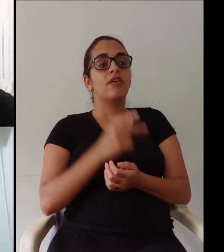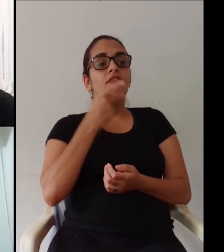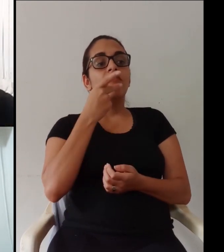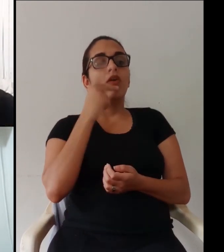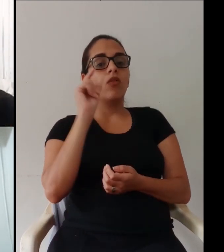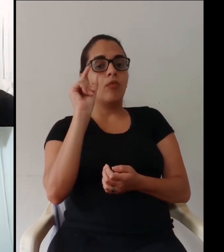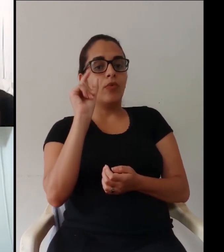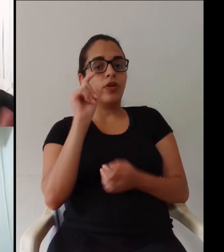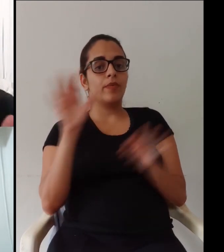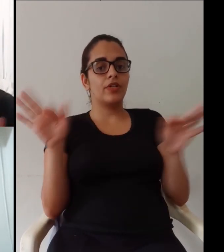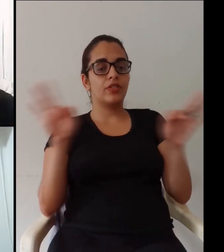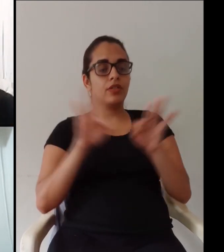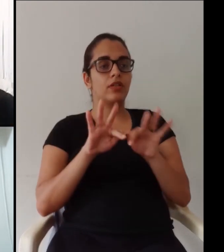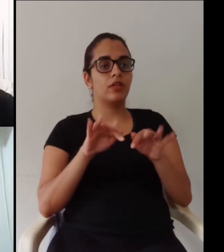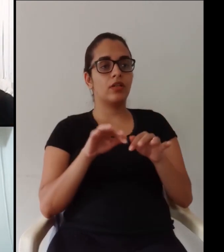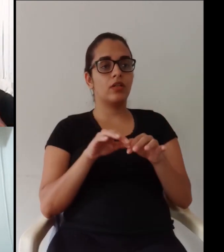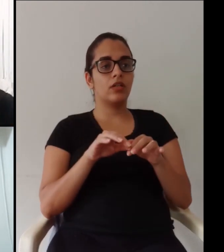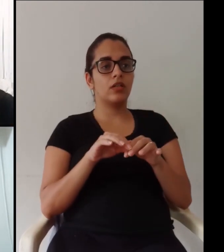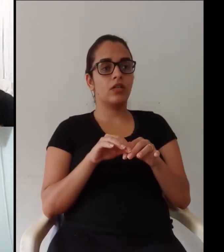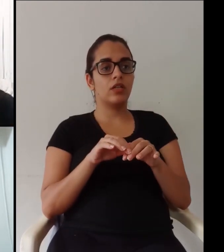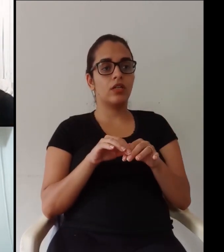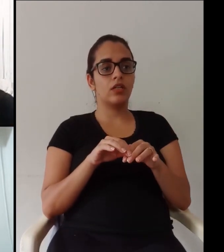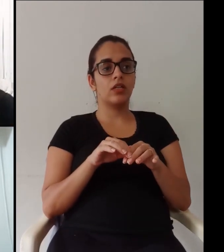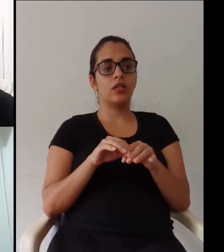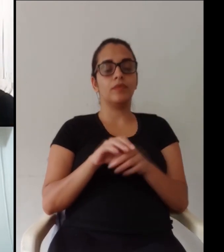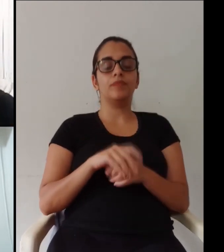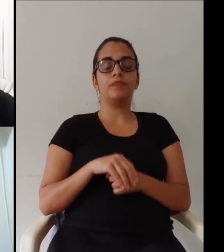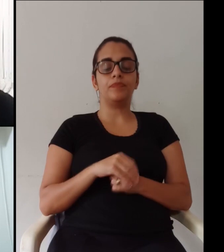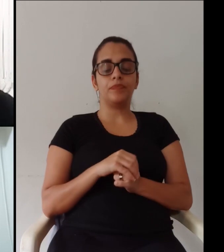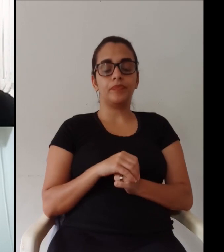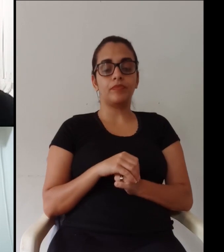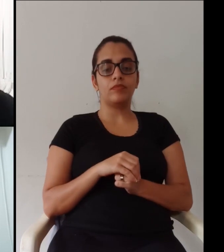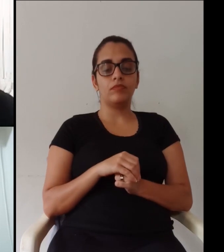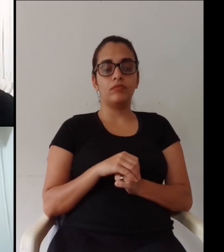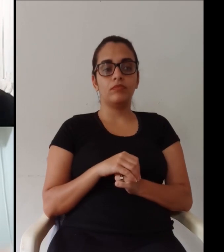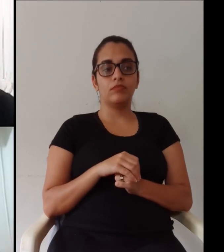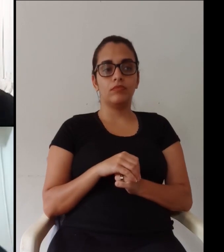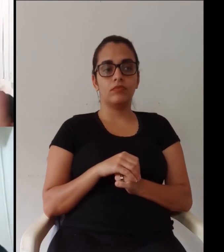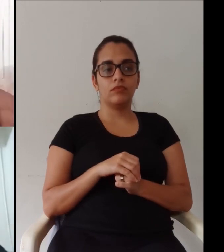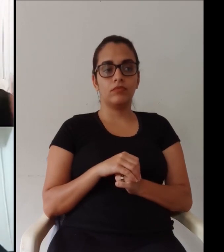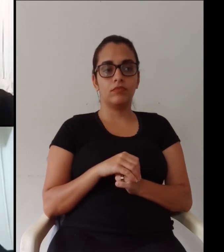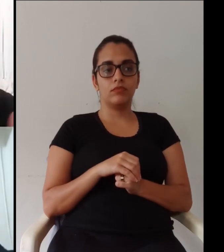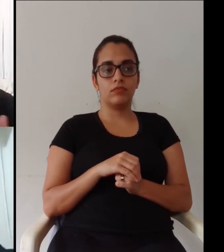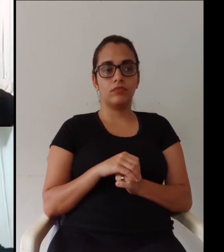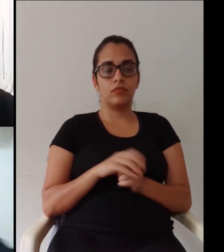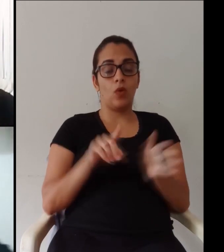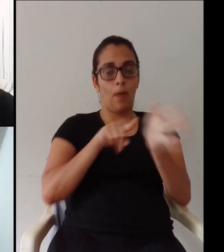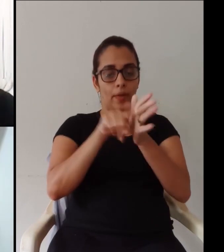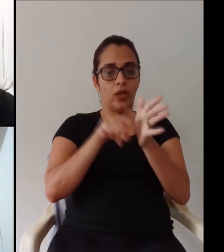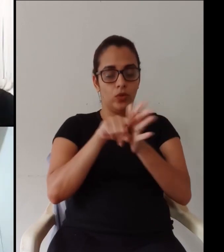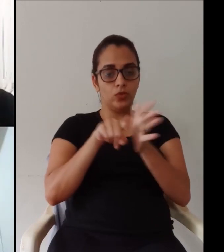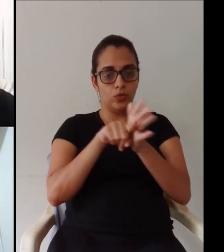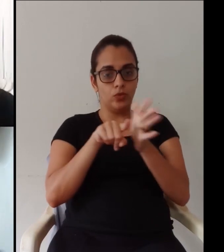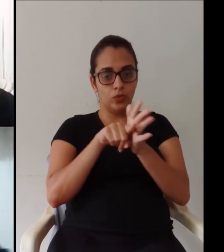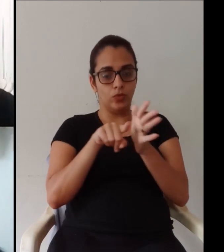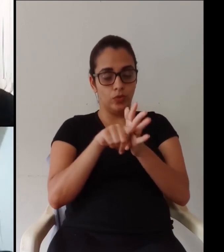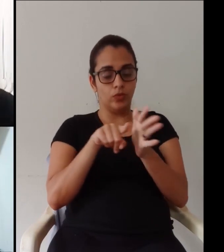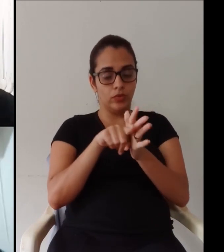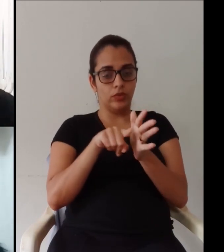falou disso né Mariela das coisas espartes dá-lhe dar é porque isso